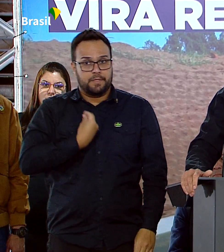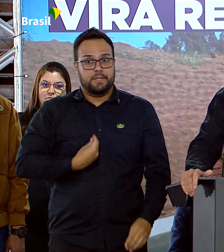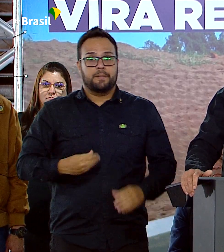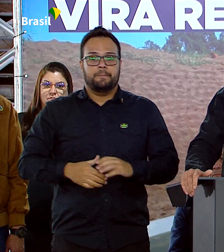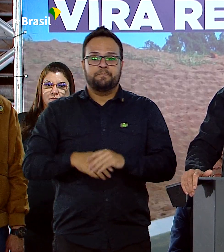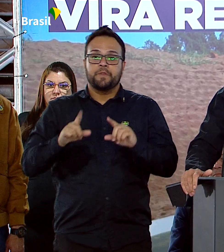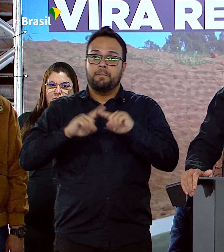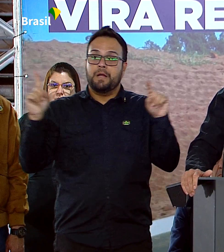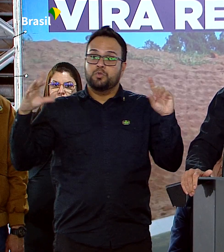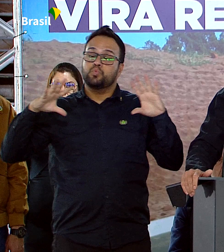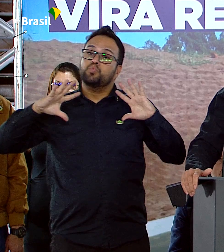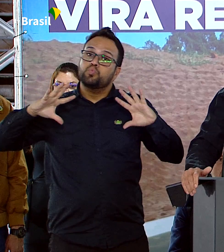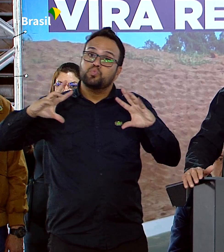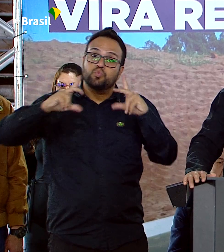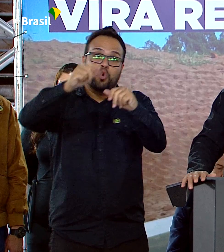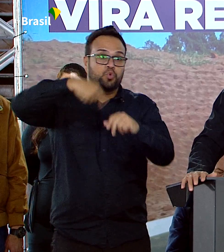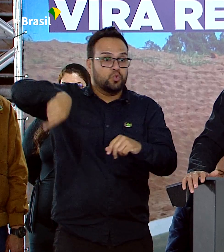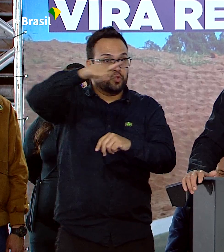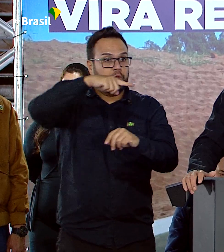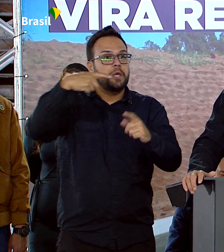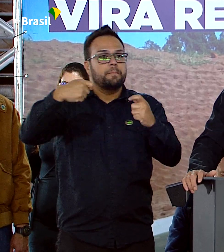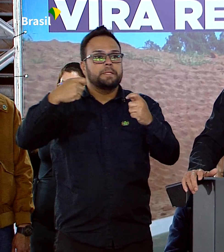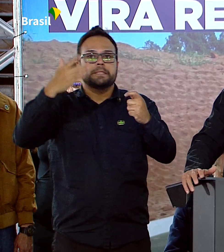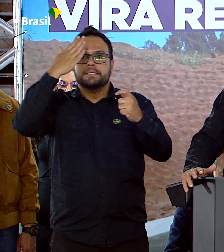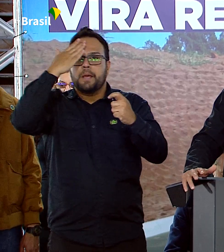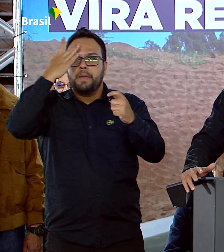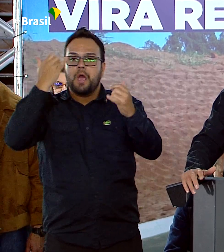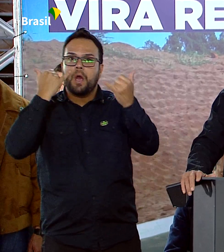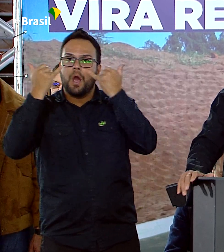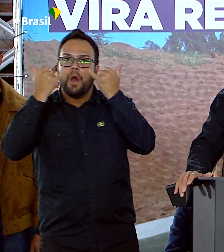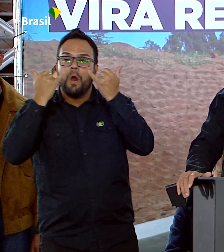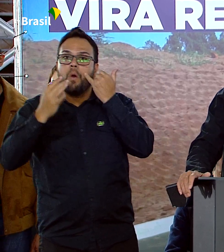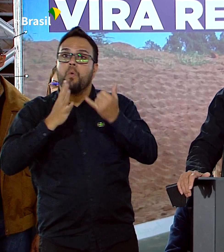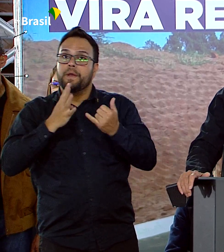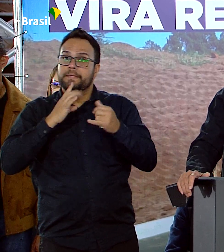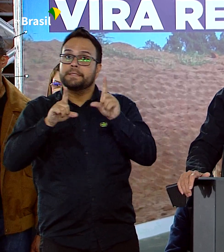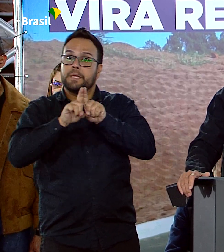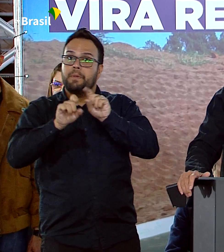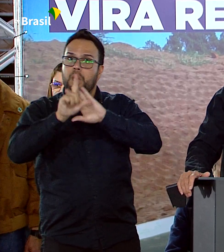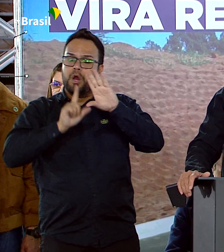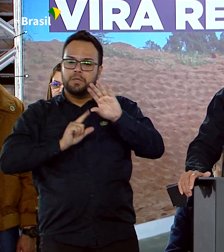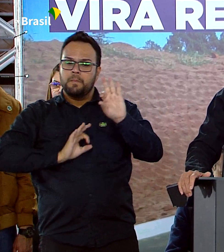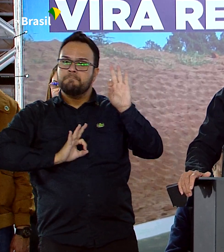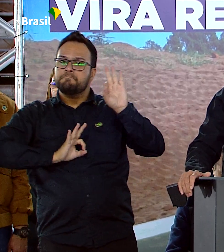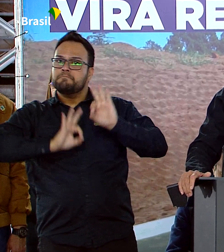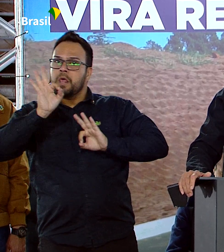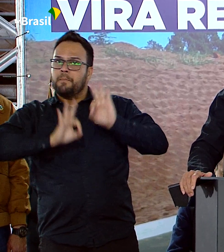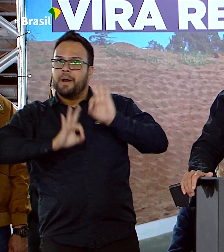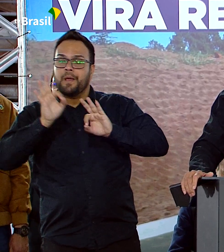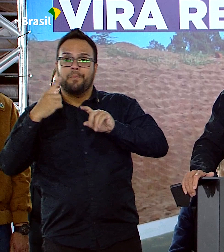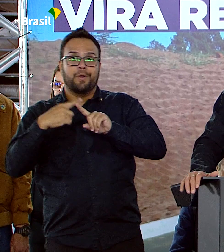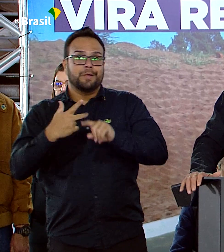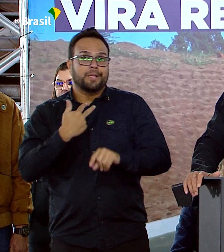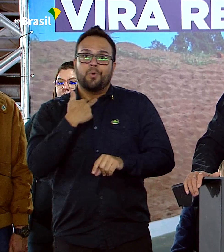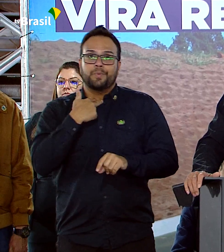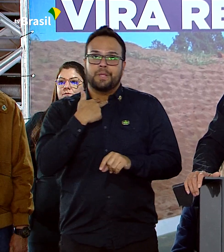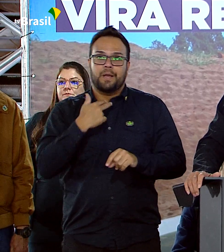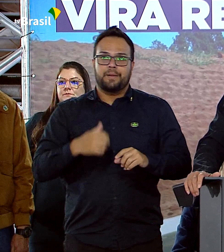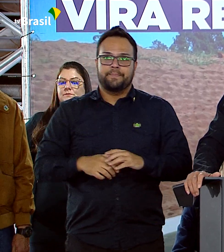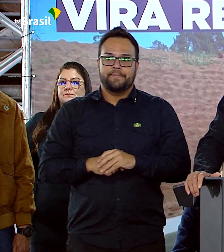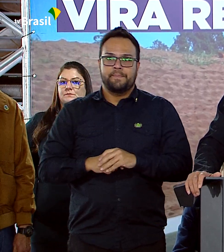Todos nós temos que nos informar e se preparar, porque não podemos deixar